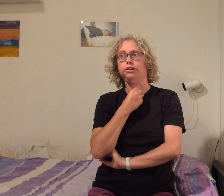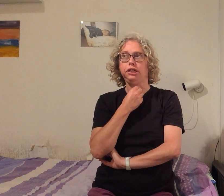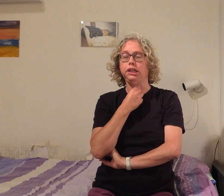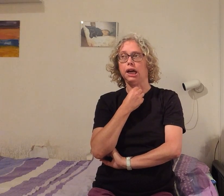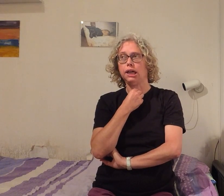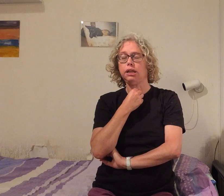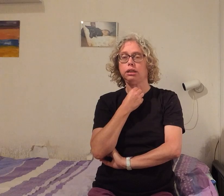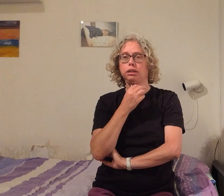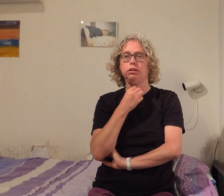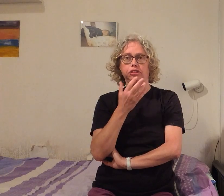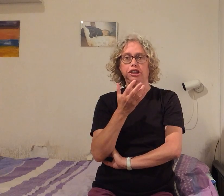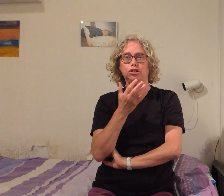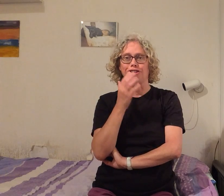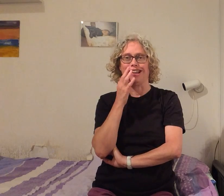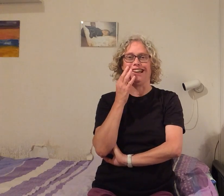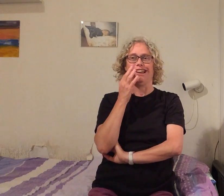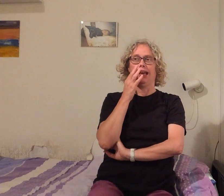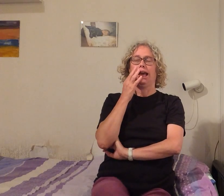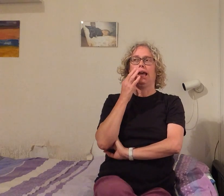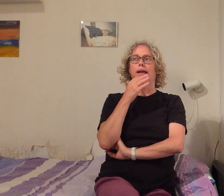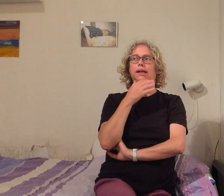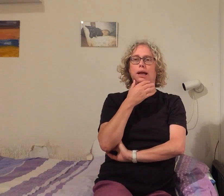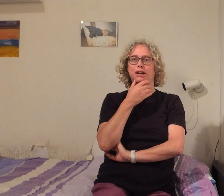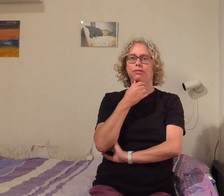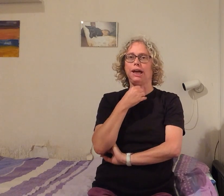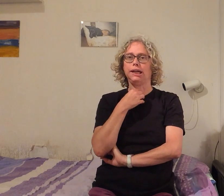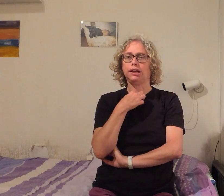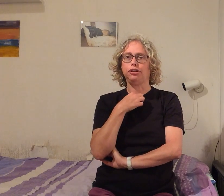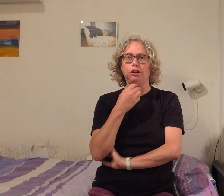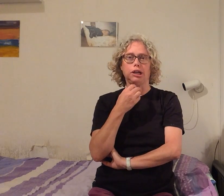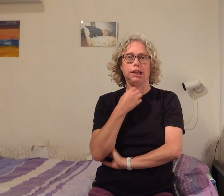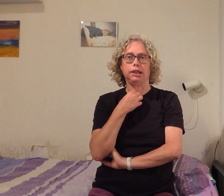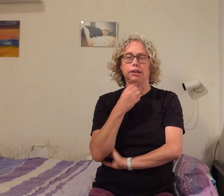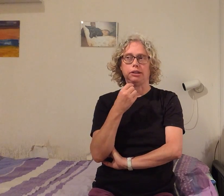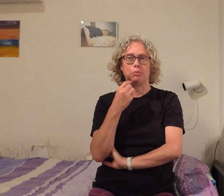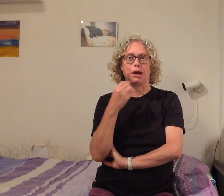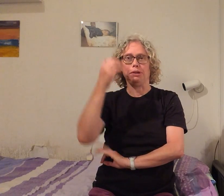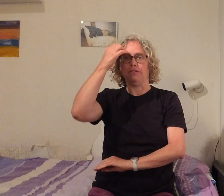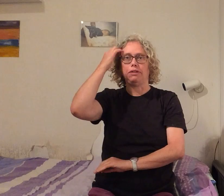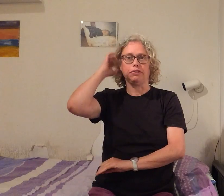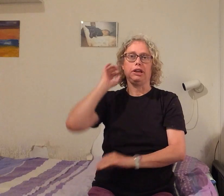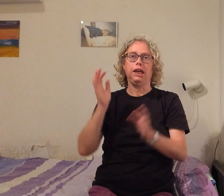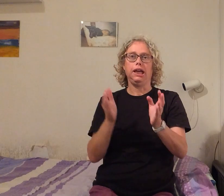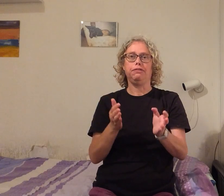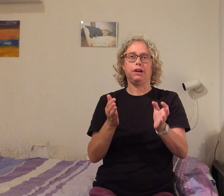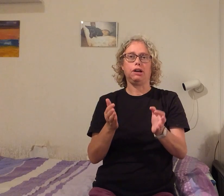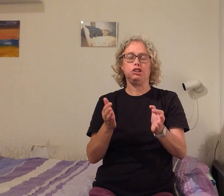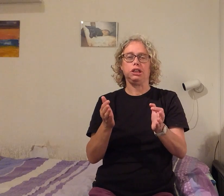10 jaar, 10 dus, na mijn verjaardag natuurlijk en dat maakt minder waar, want ik verhuisde